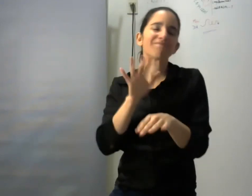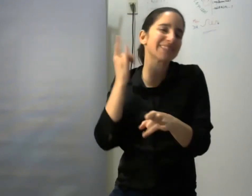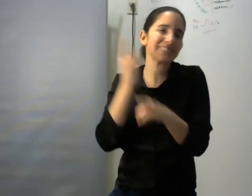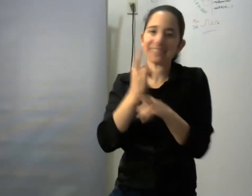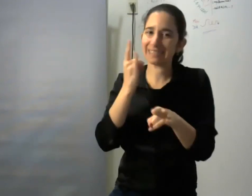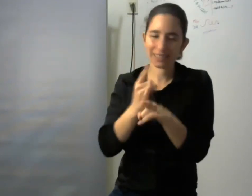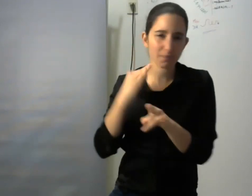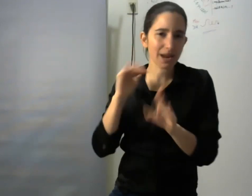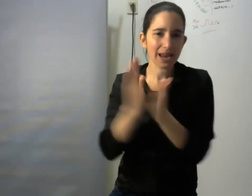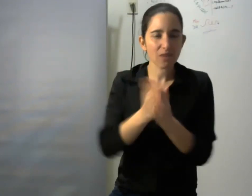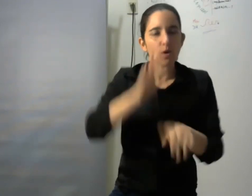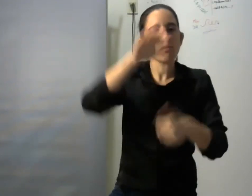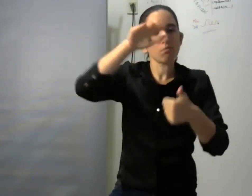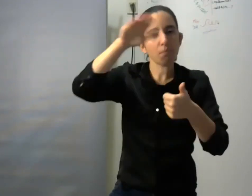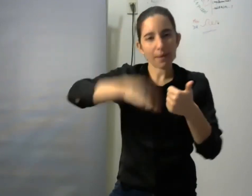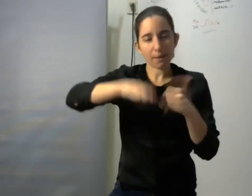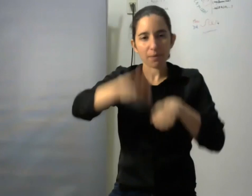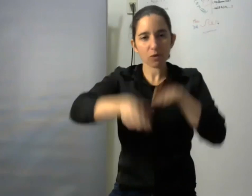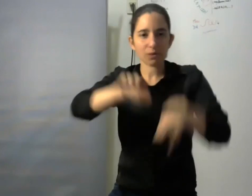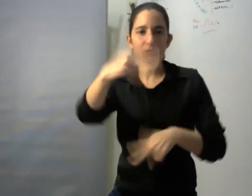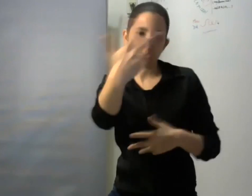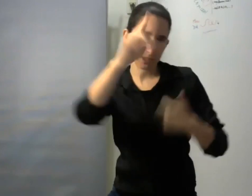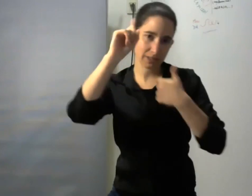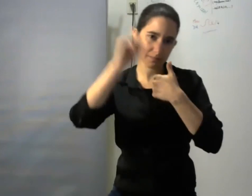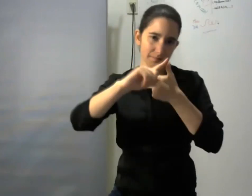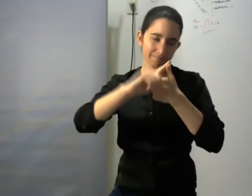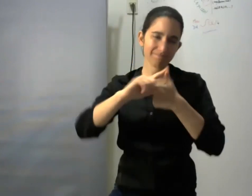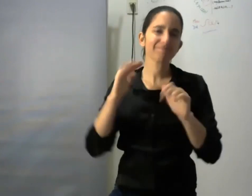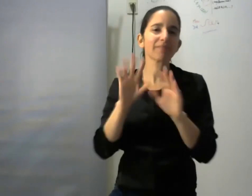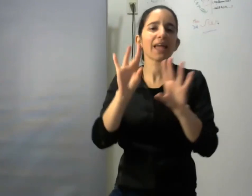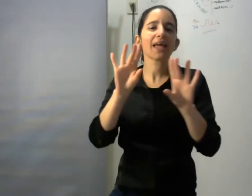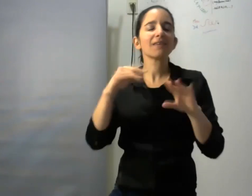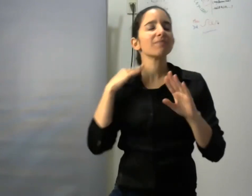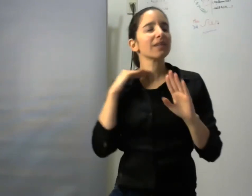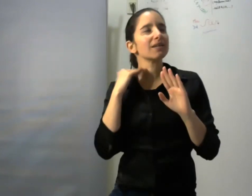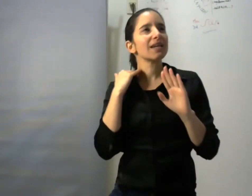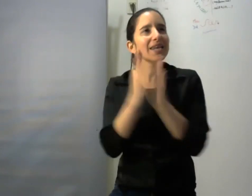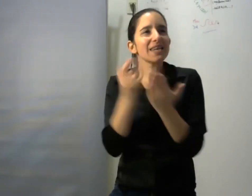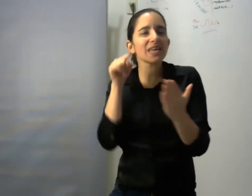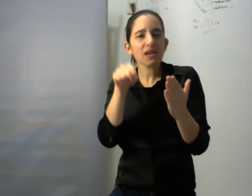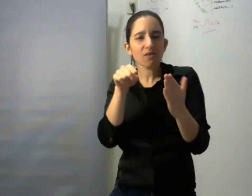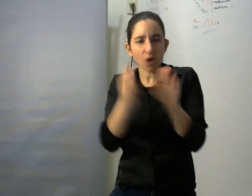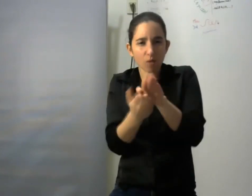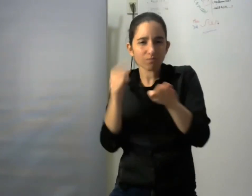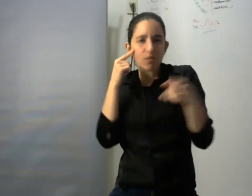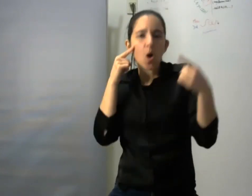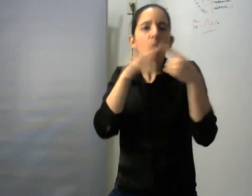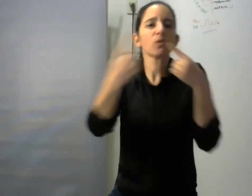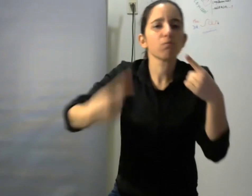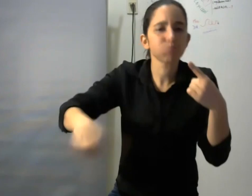libro el trabajo del libro es el sentido de la obra el público destino y el discurso en el que se inscribe la obra esos tres elementos